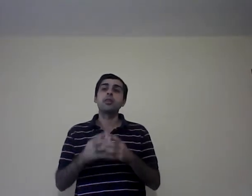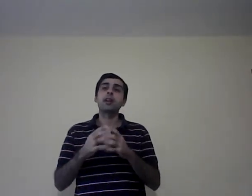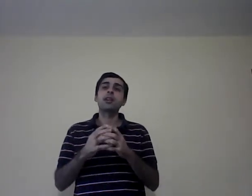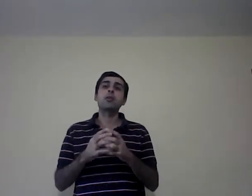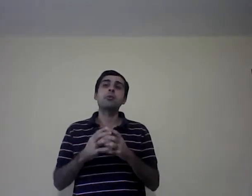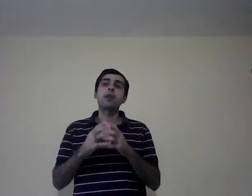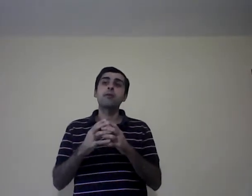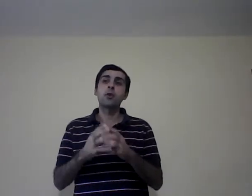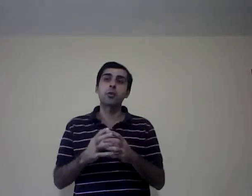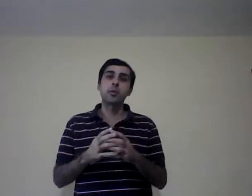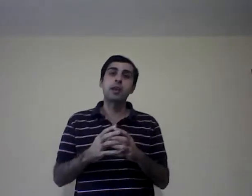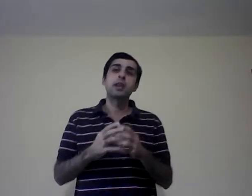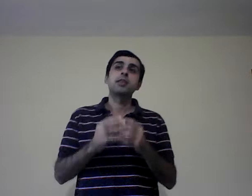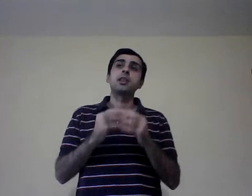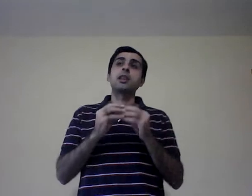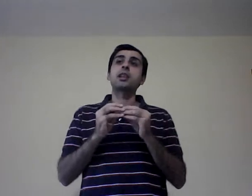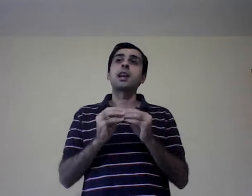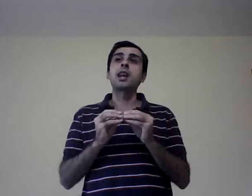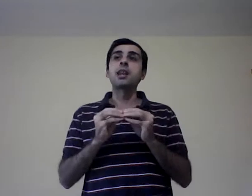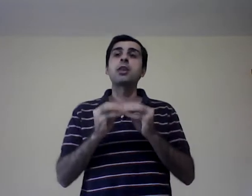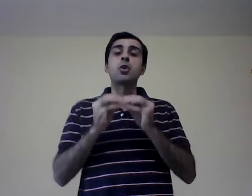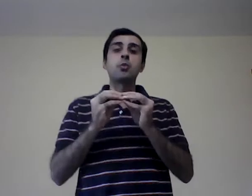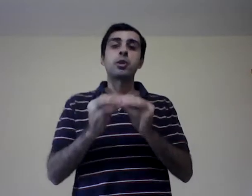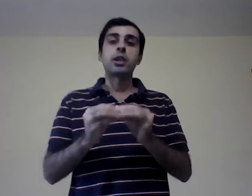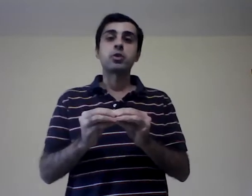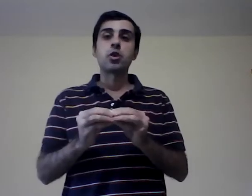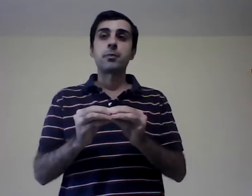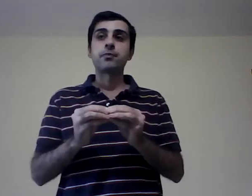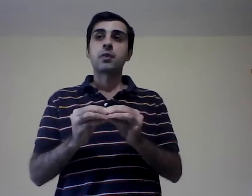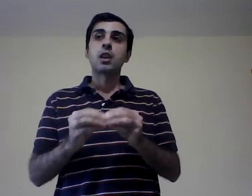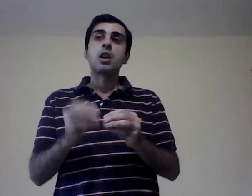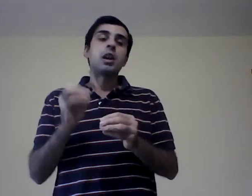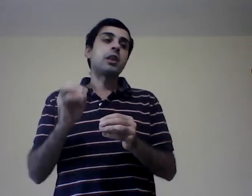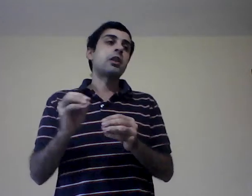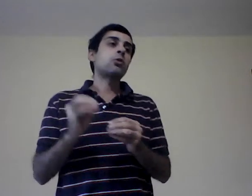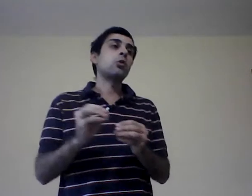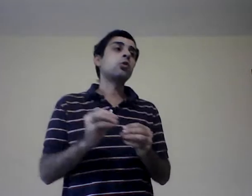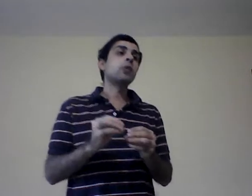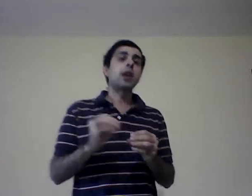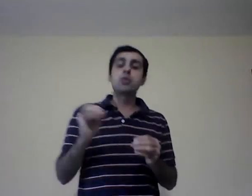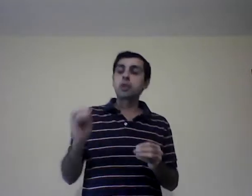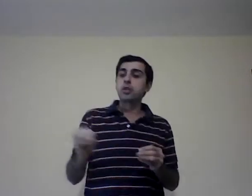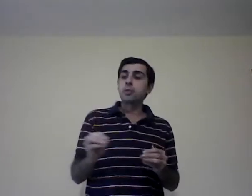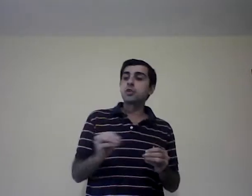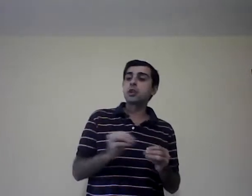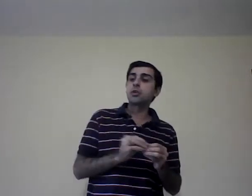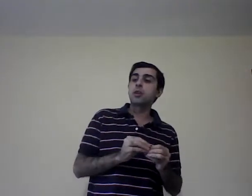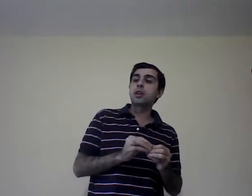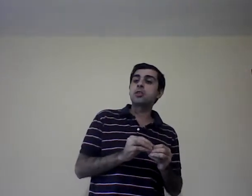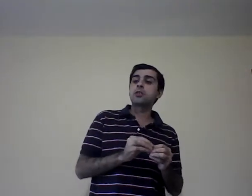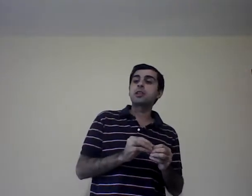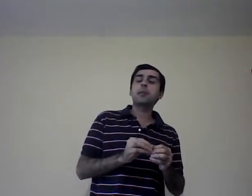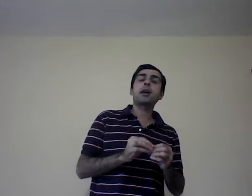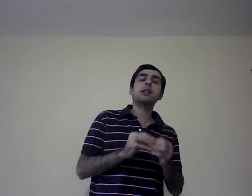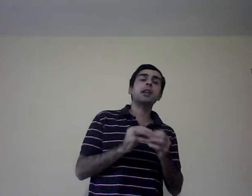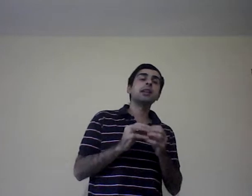darle la forma, tener canales de comunicación. Esta estructura, algo que no mencioné el cuadrillo en esta parte, es,